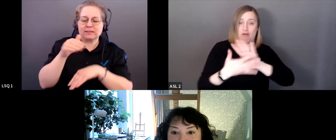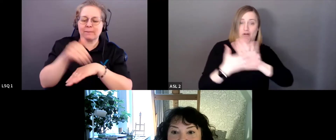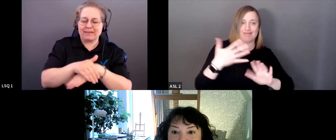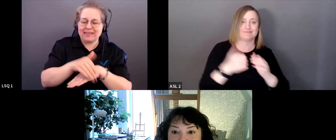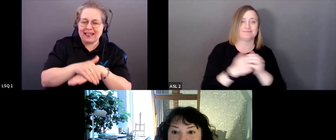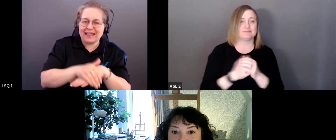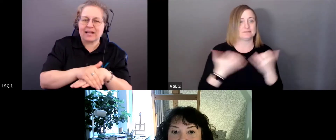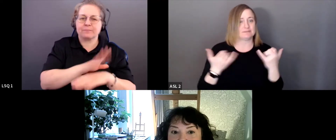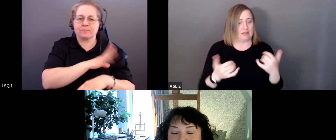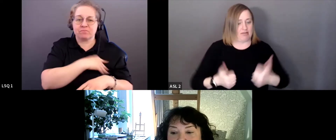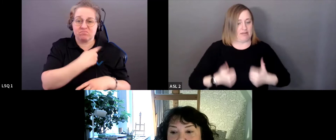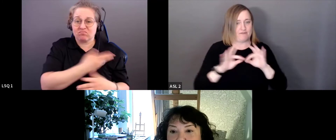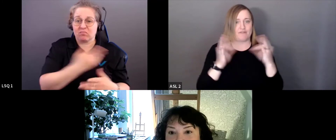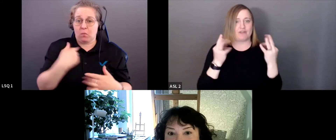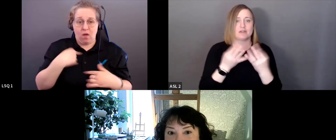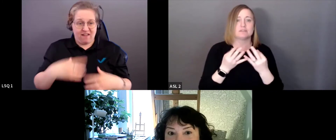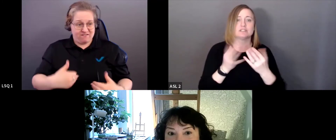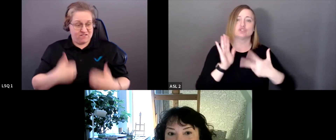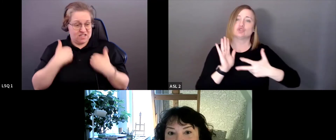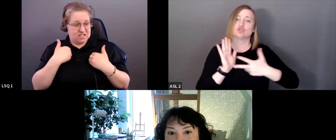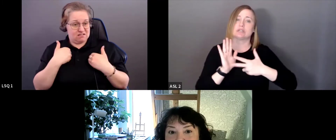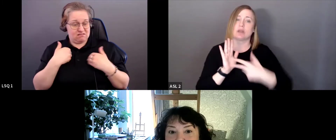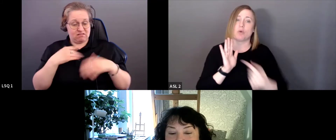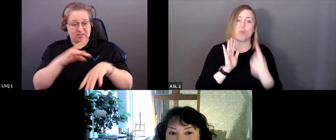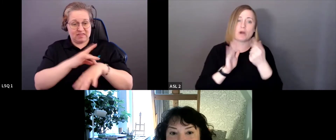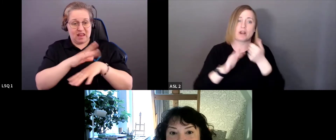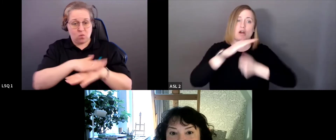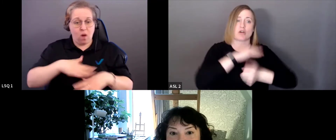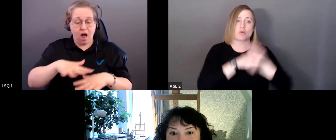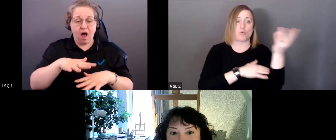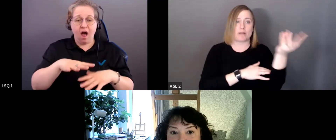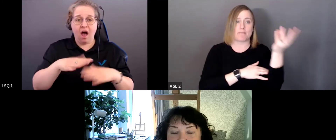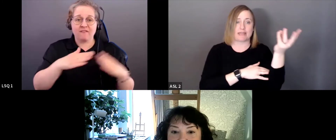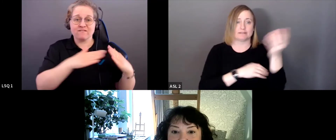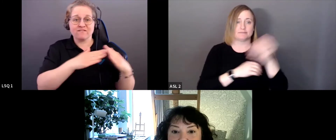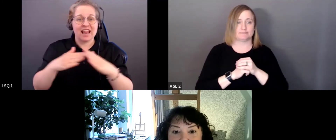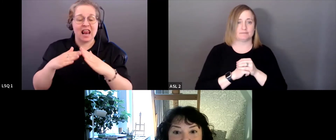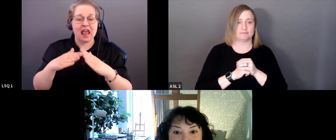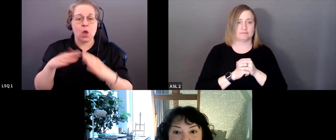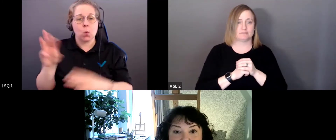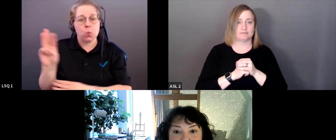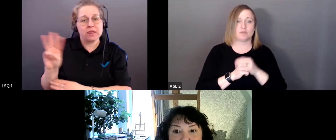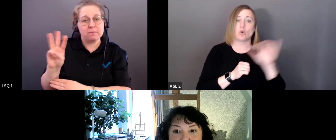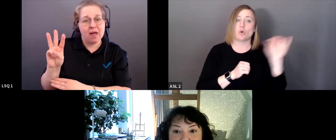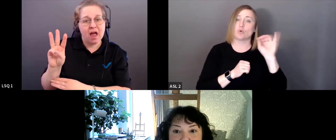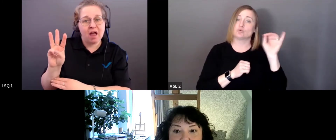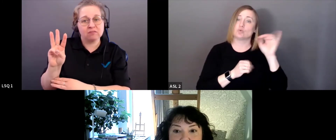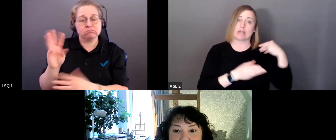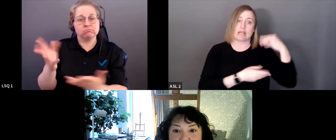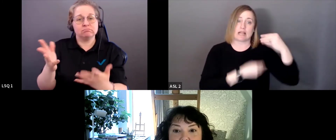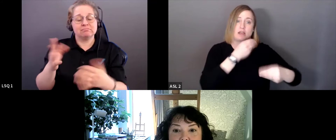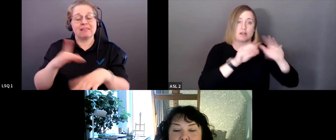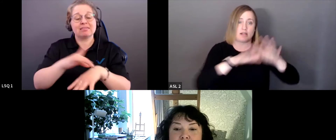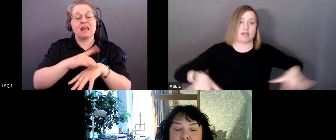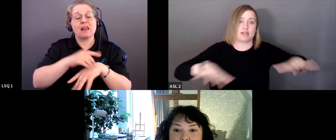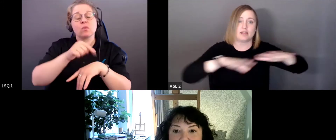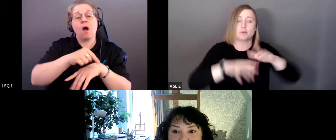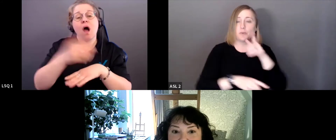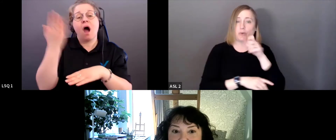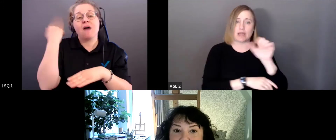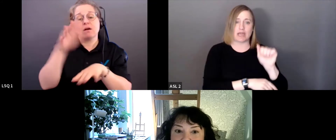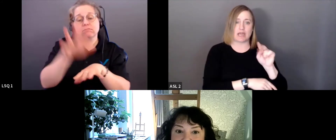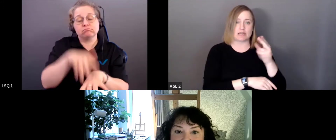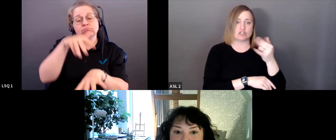ma famille sur le territoire du Traité 1 dans la ville de Winnipeg, le territoire ancestral du peuple